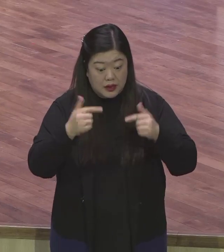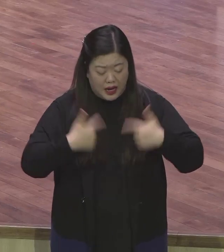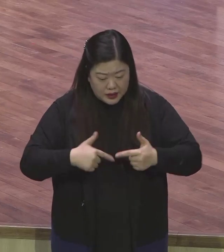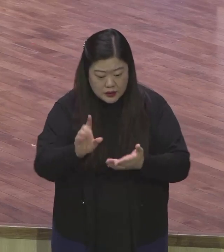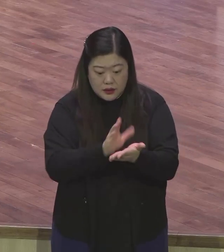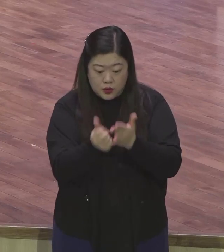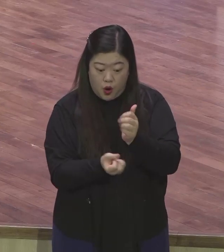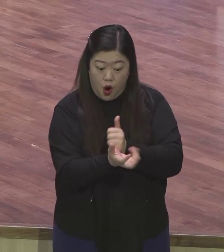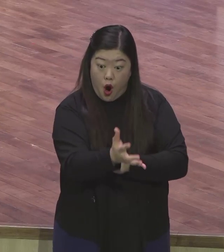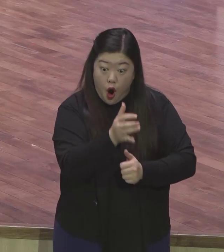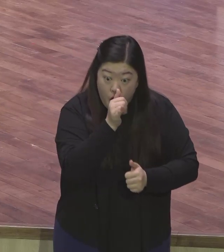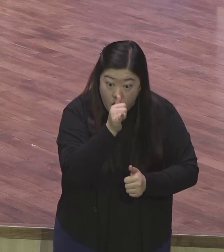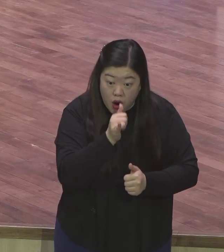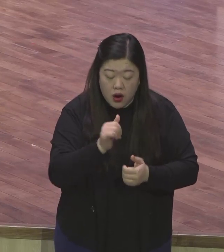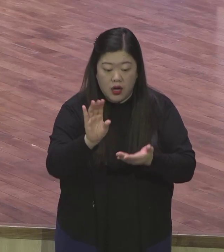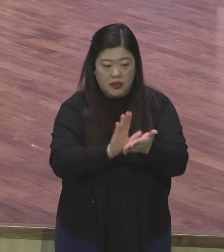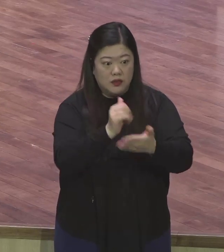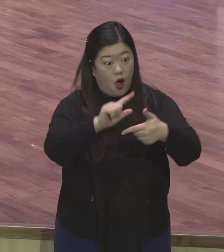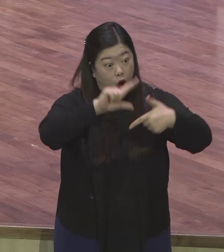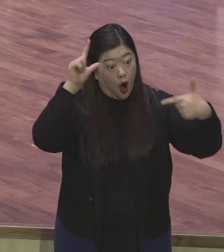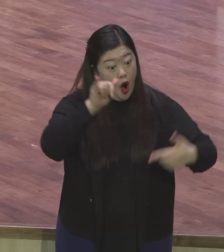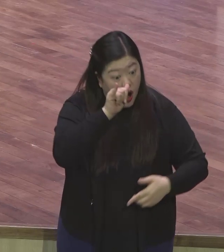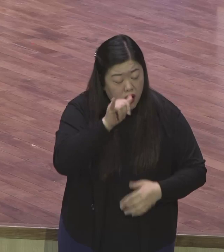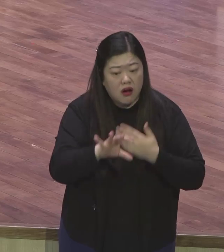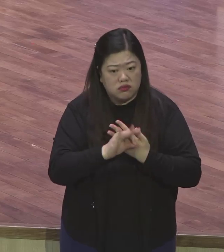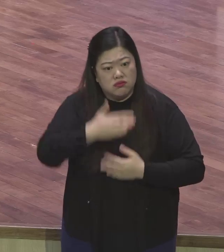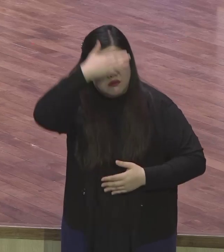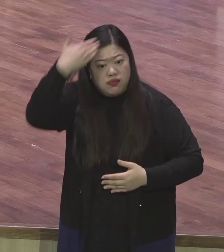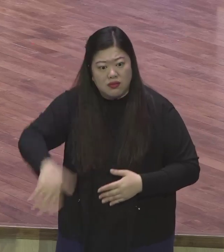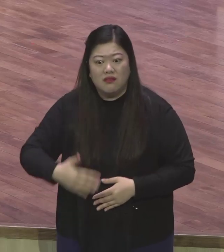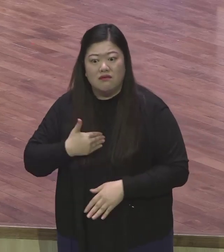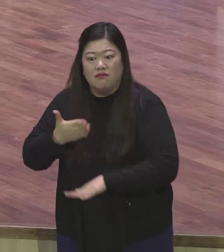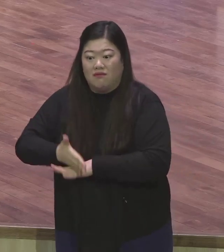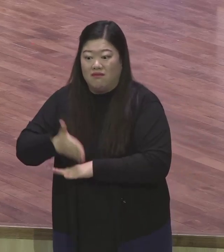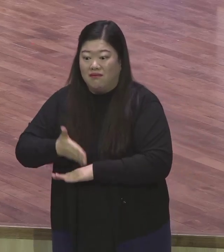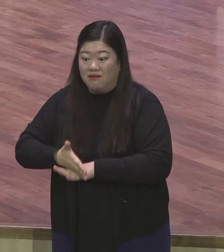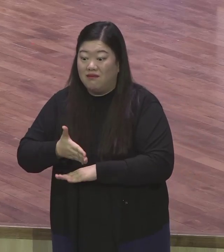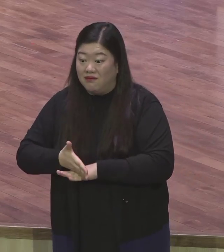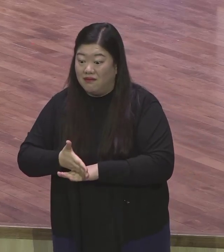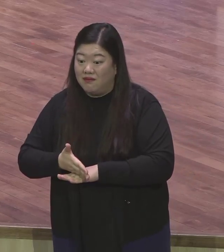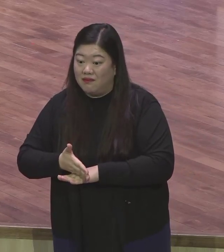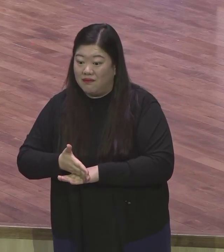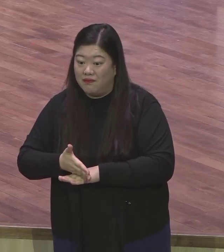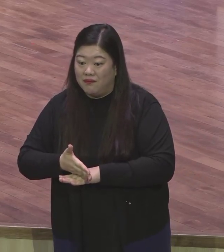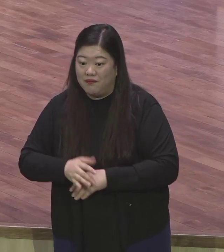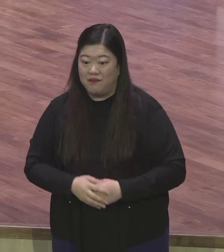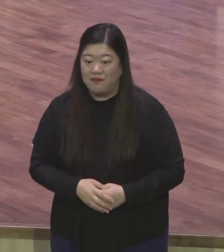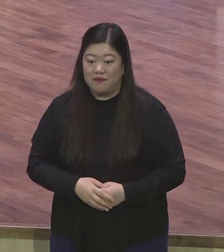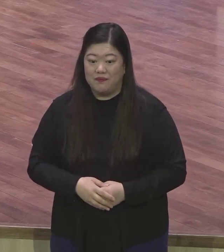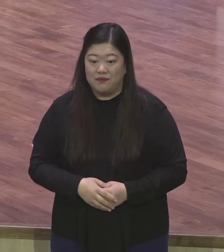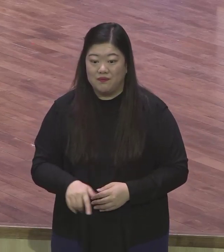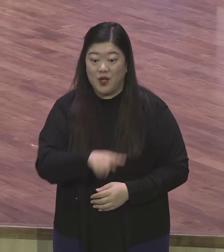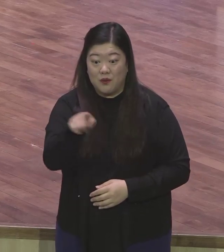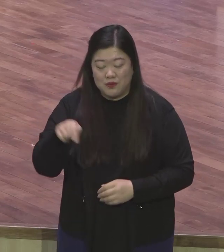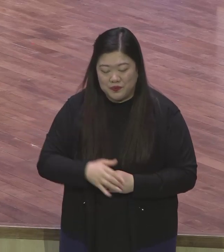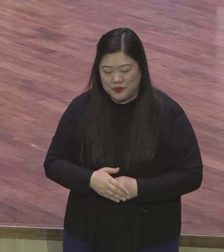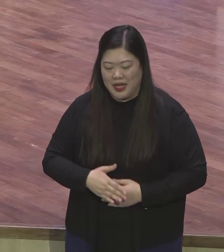자신의 삶에 가장 가치 있는 삶이다. 우리하고 다르죠. 여러분의 감정과 여러분의 기분과 여러분의 관심과 이거